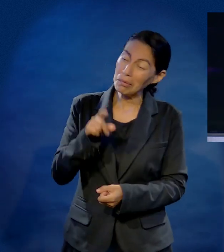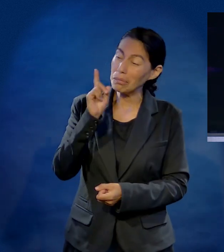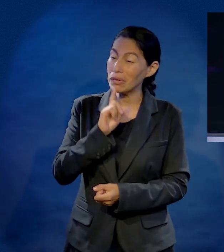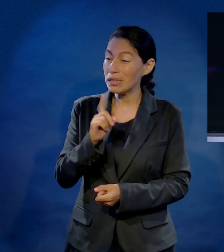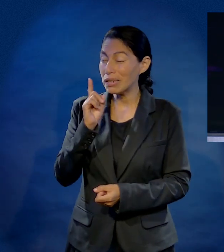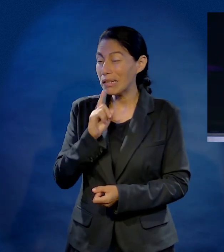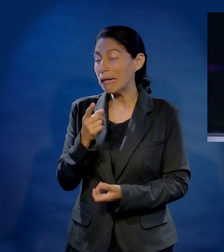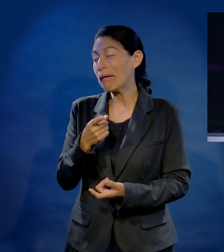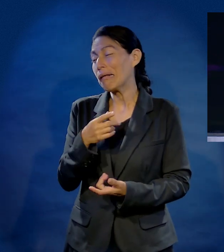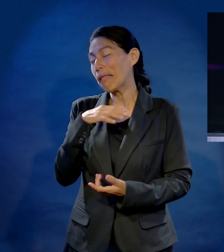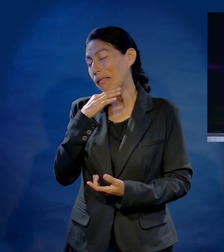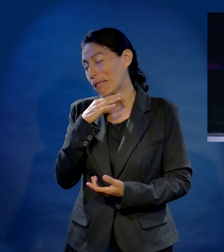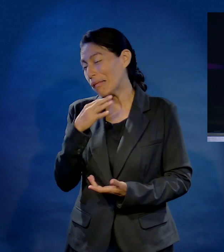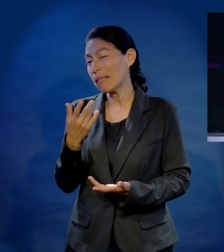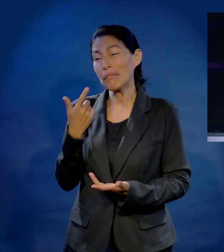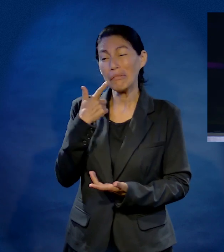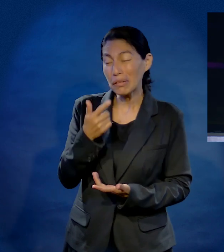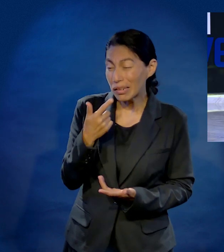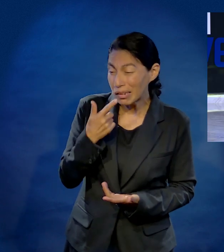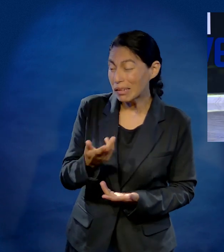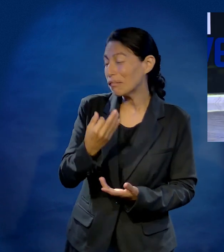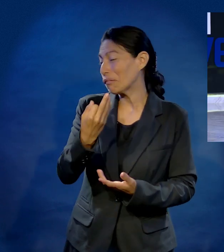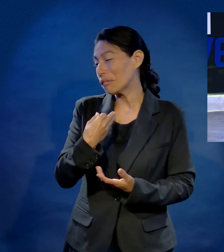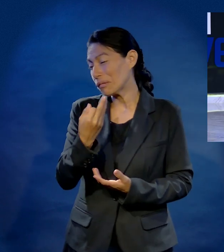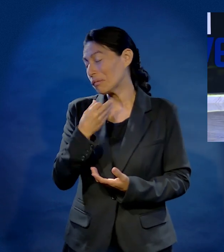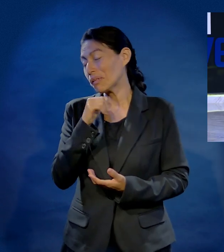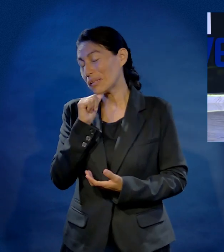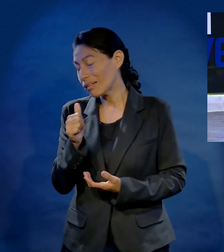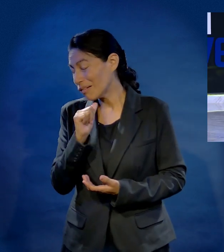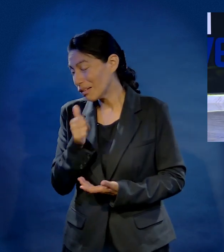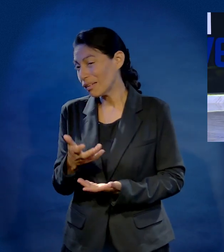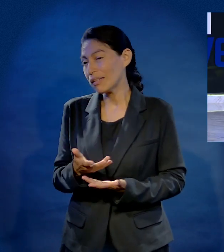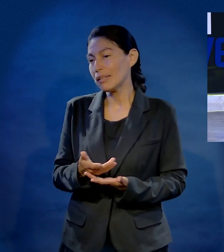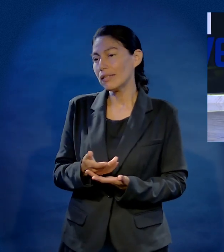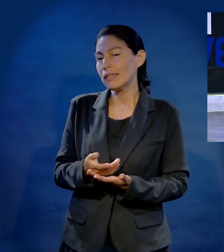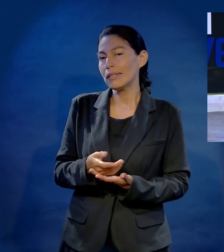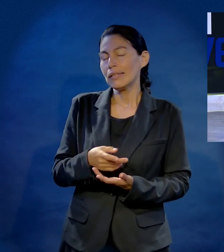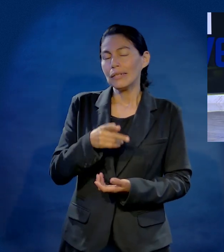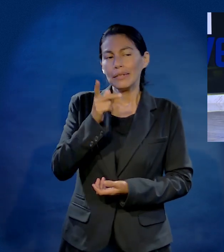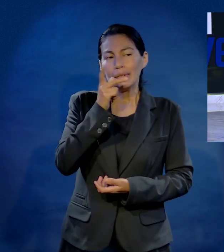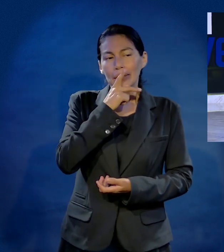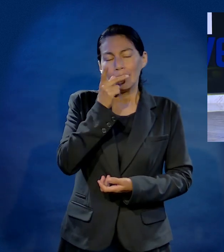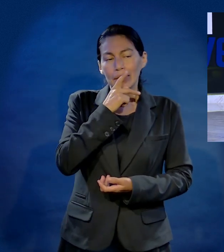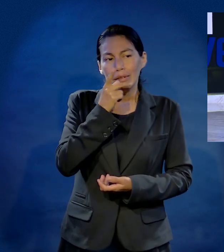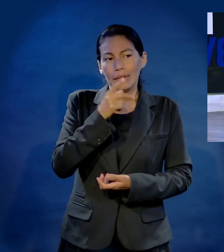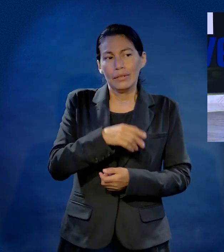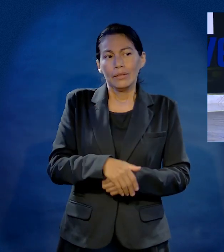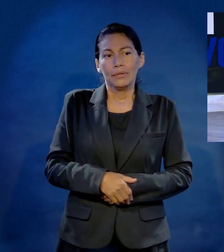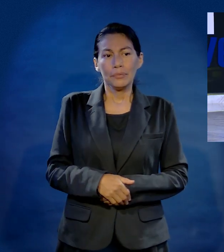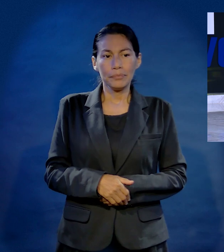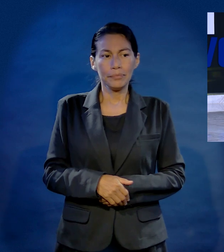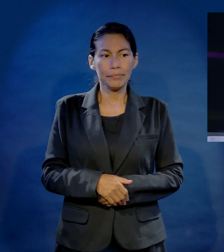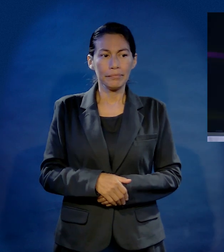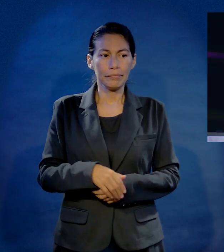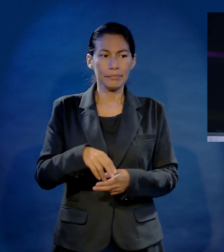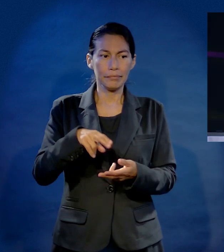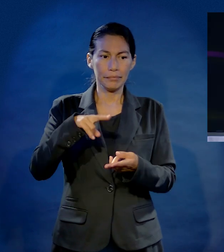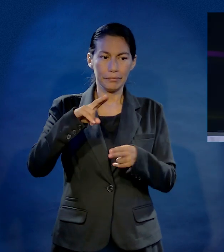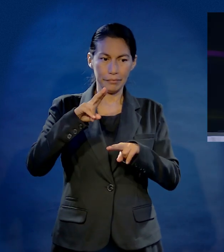No, pues, mire, que la muchacha, ay, mire, no me hizo caso, tal. Y ahí empecé a llorar mis penas. Pastor Isidro se recarga en la silla,